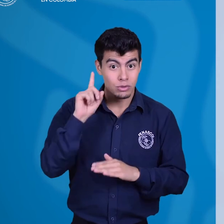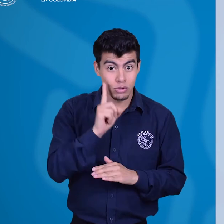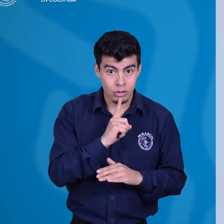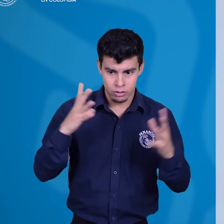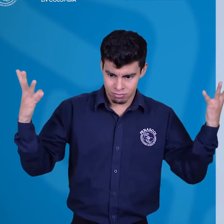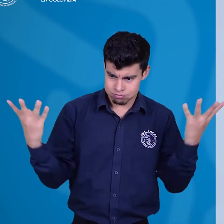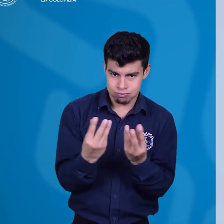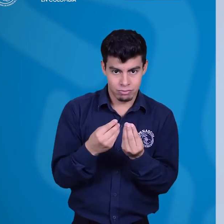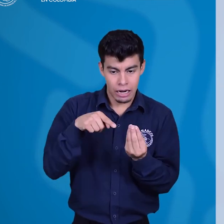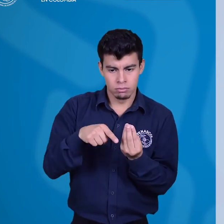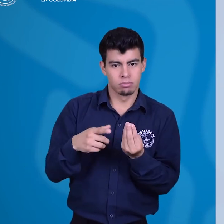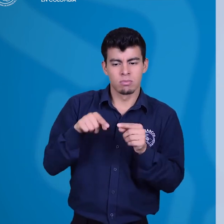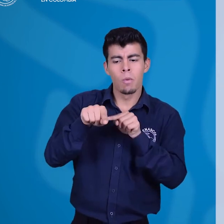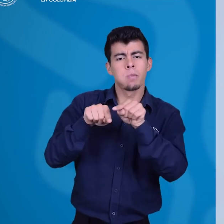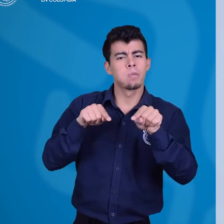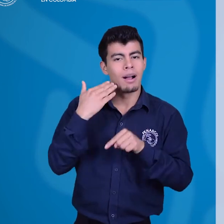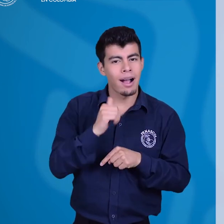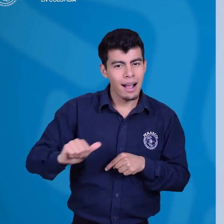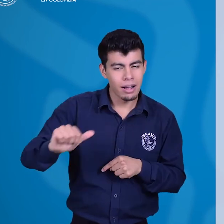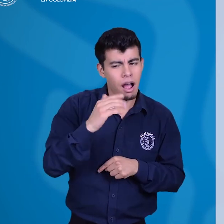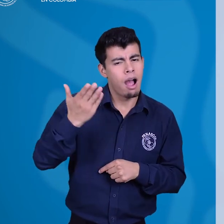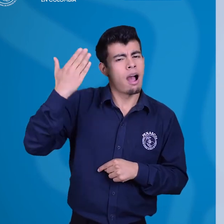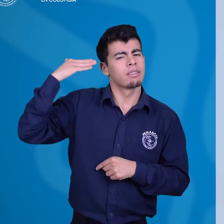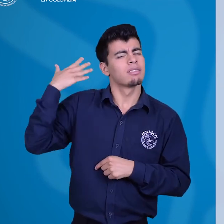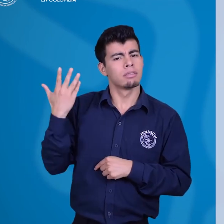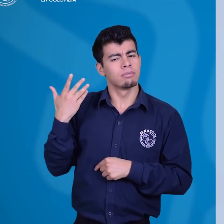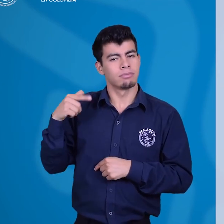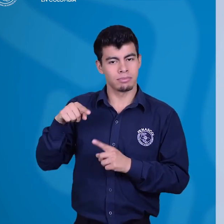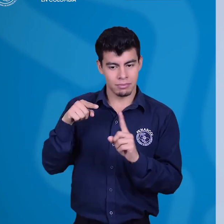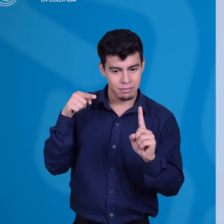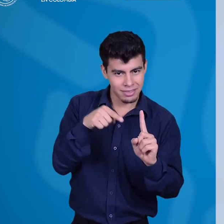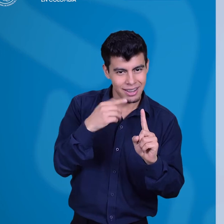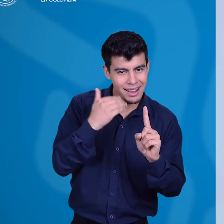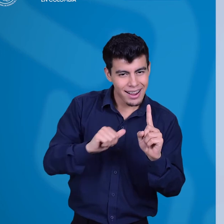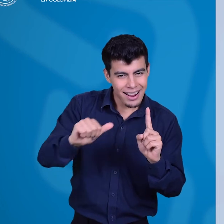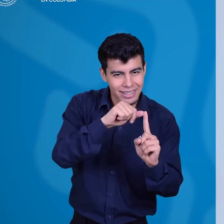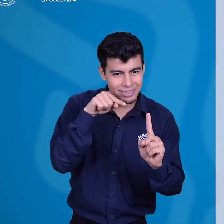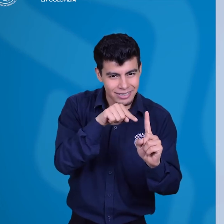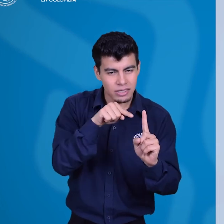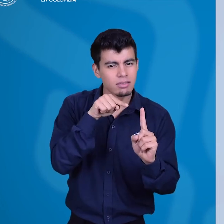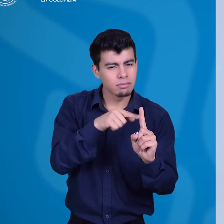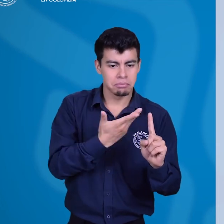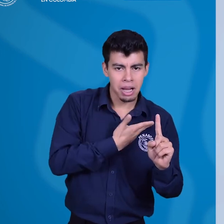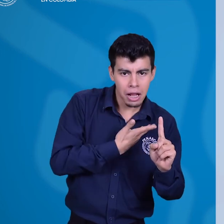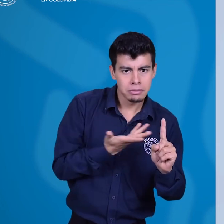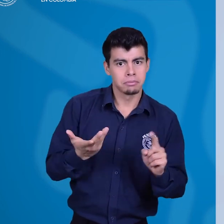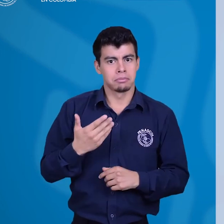sobre las luchas de las mujeres sordas desde una perspectiva interseccional, aunado a